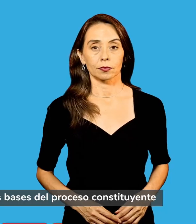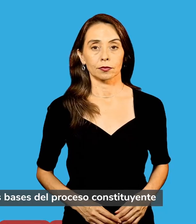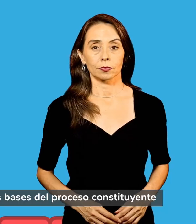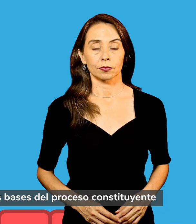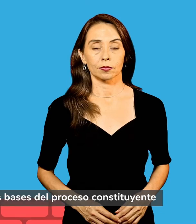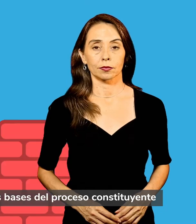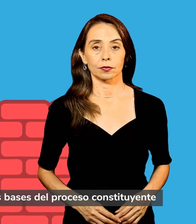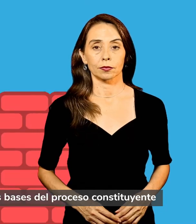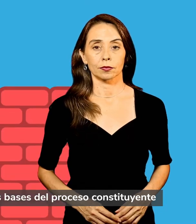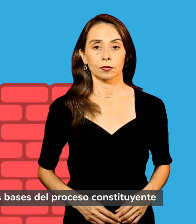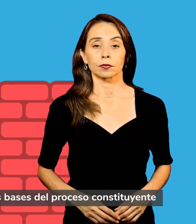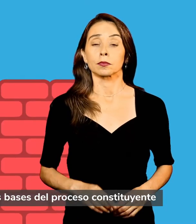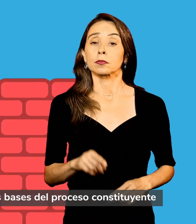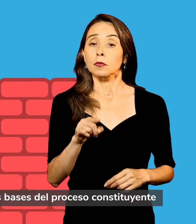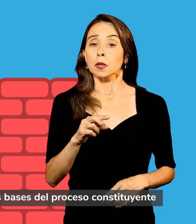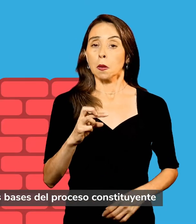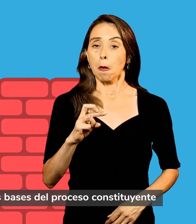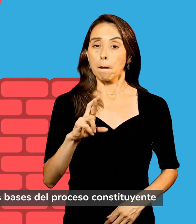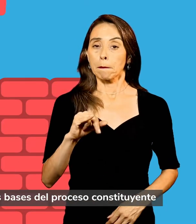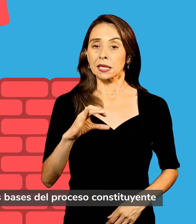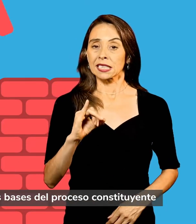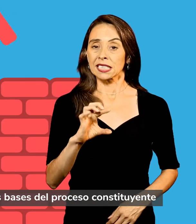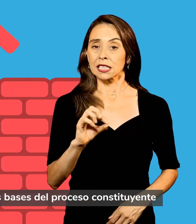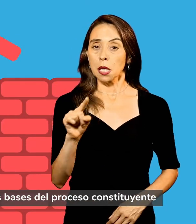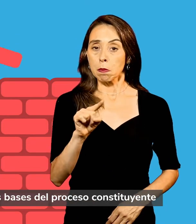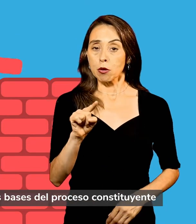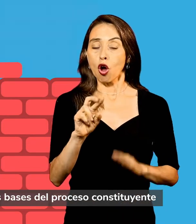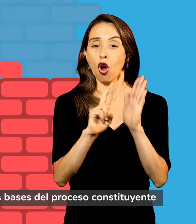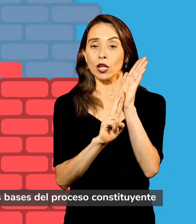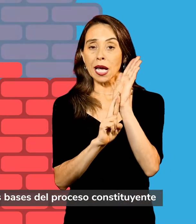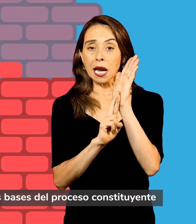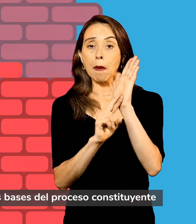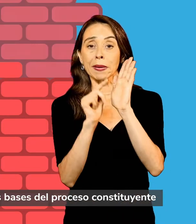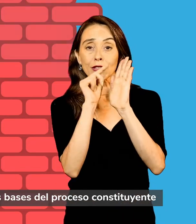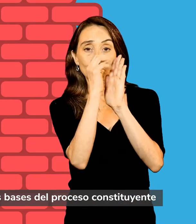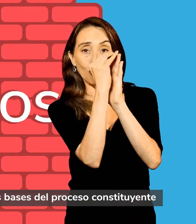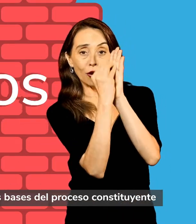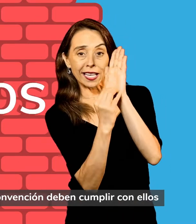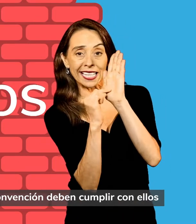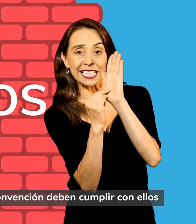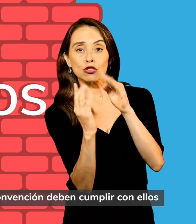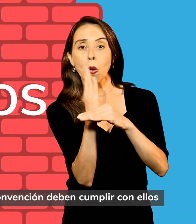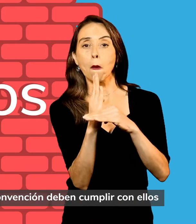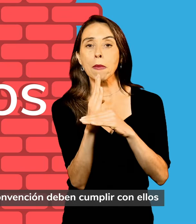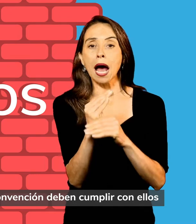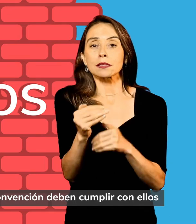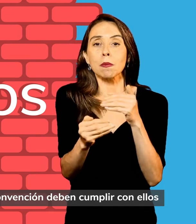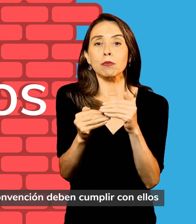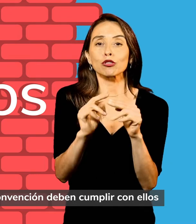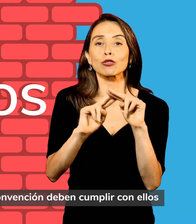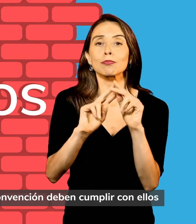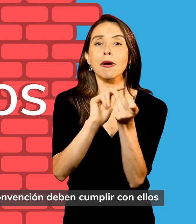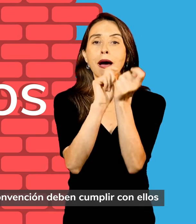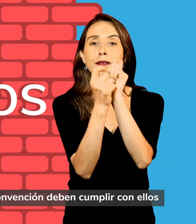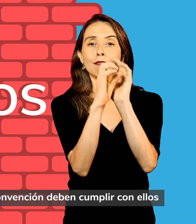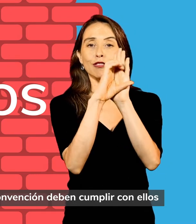Los principios del reglamento son las bases del proceso constituyente y todos los actos y decisiones de la convención